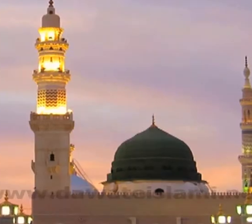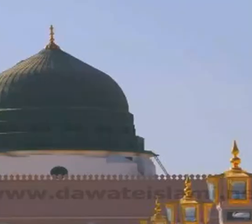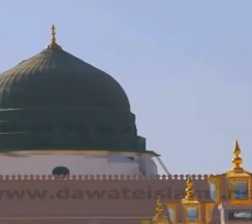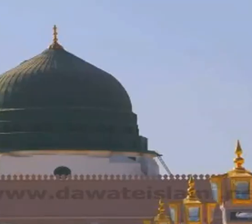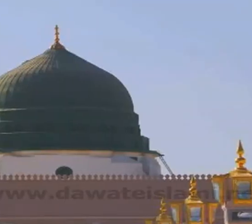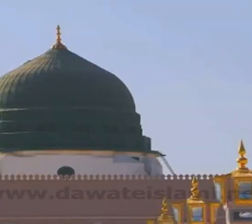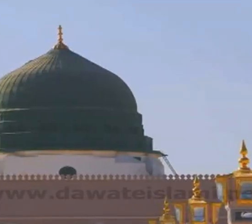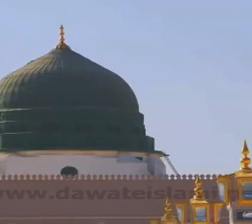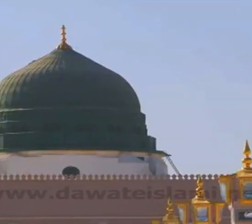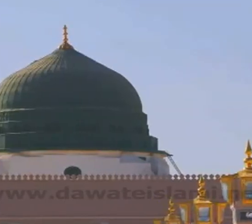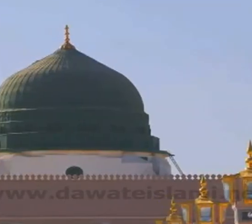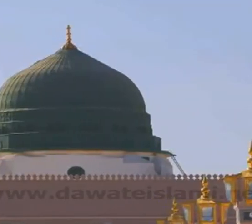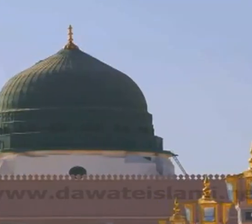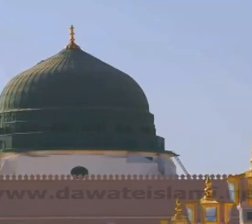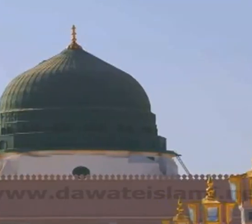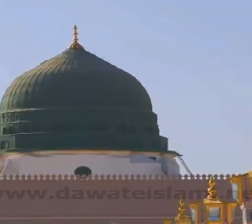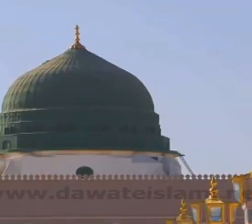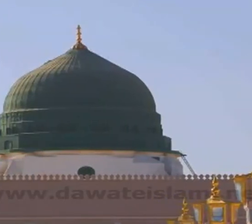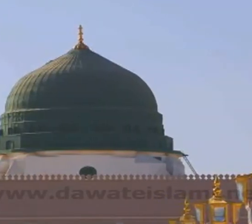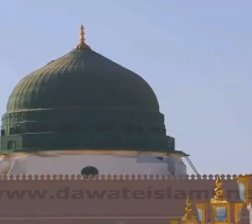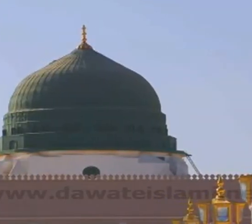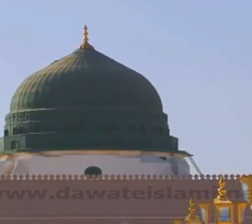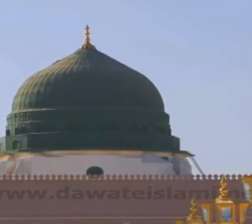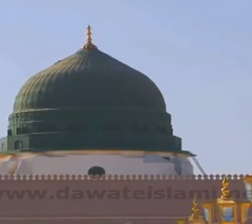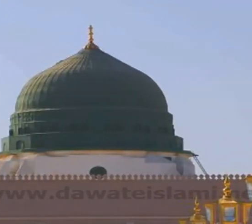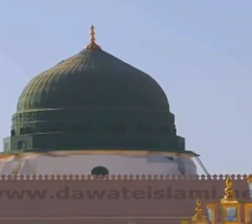وعلا آلکہ وصحابکہ یا نور اللہ